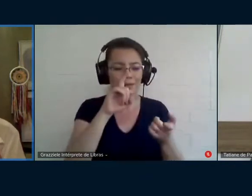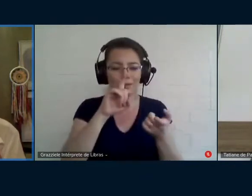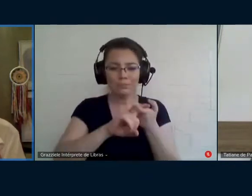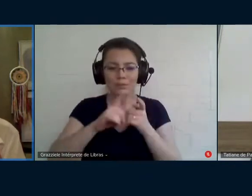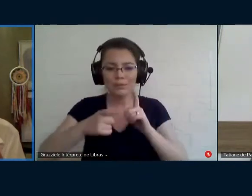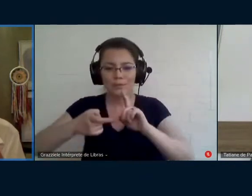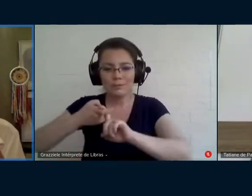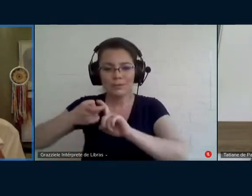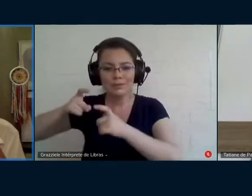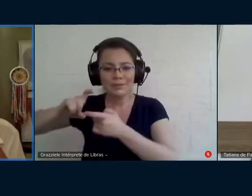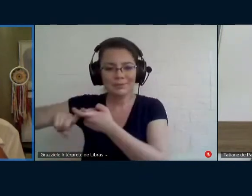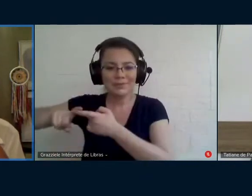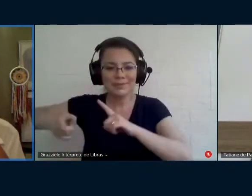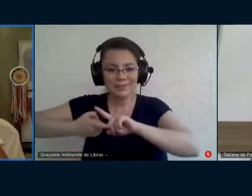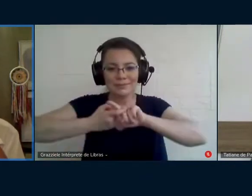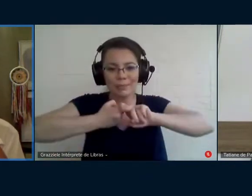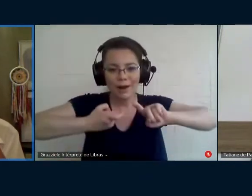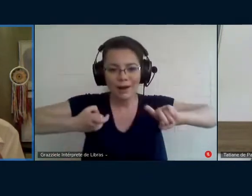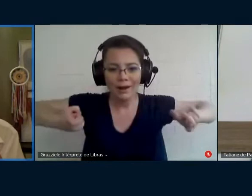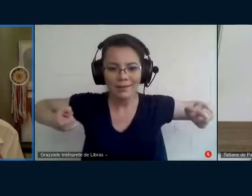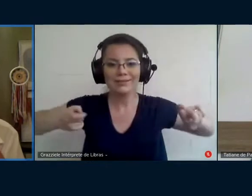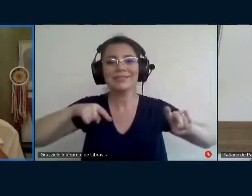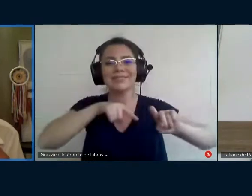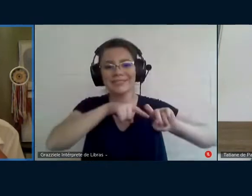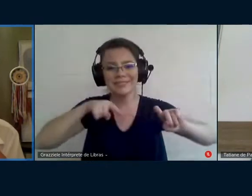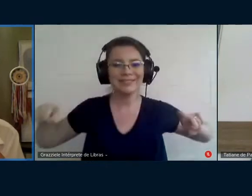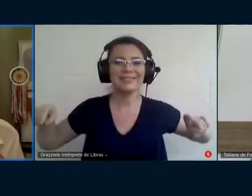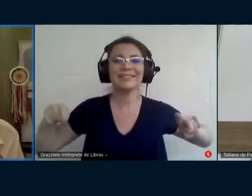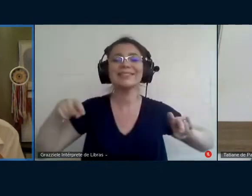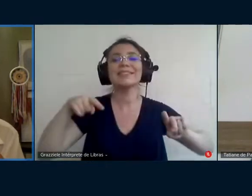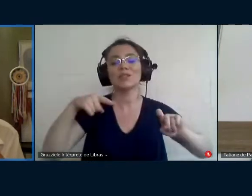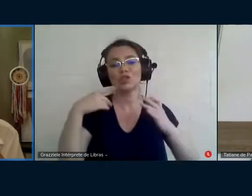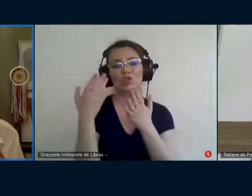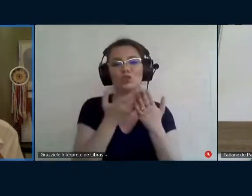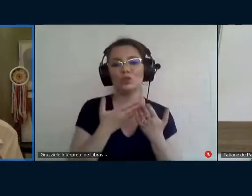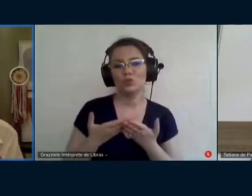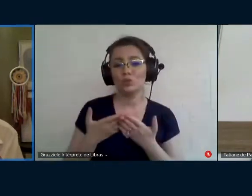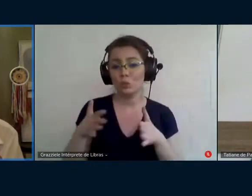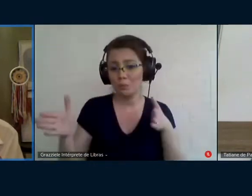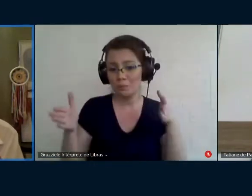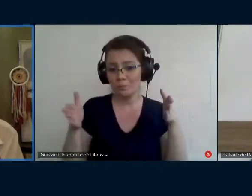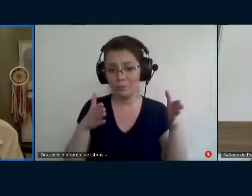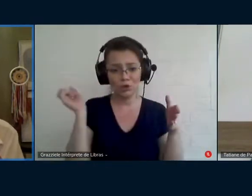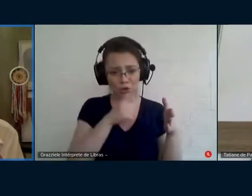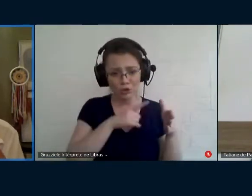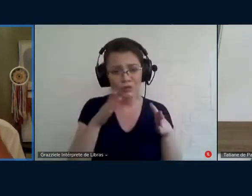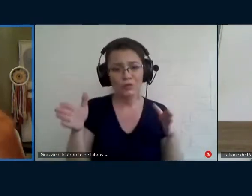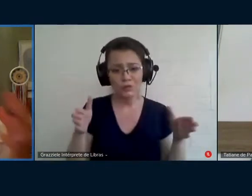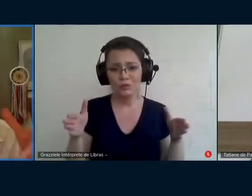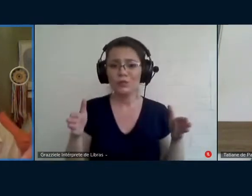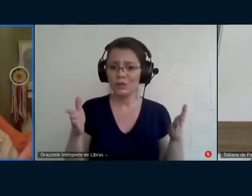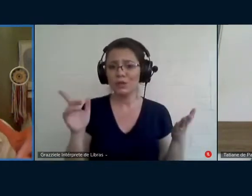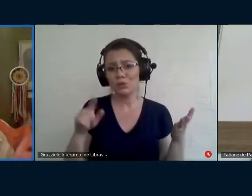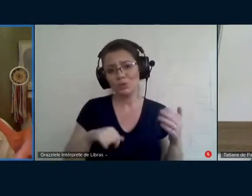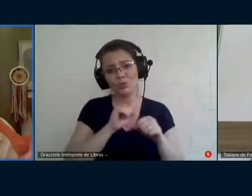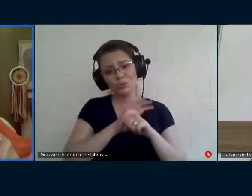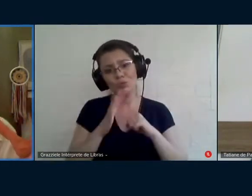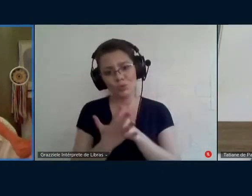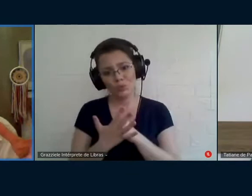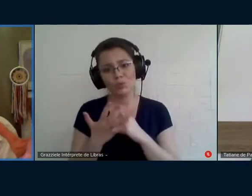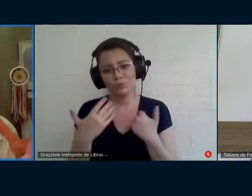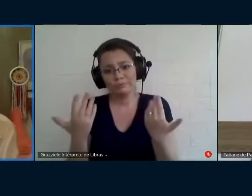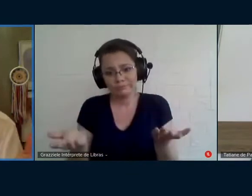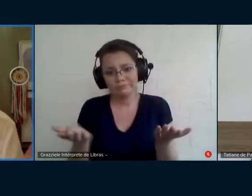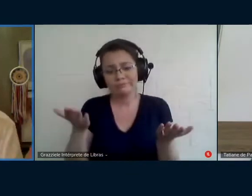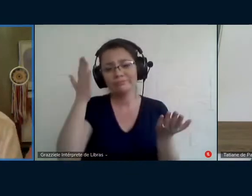estudos nesse momento tão difícil historicamente, que é esse momento da pandemia. A gente vê,